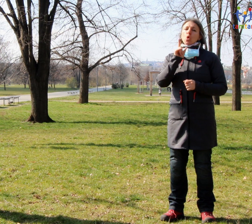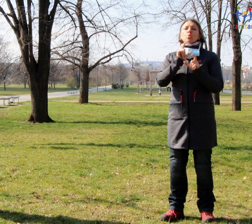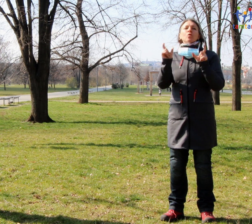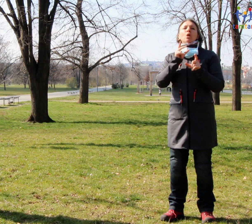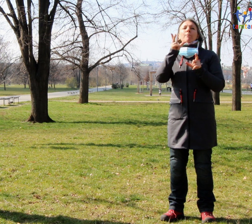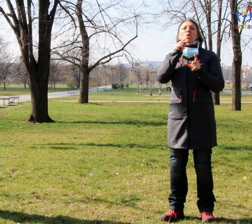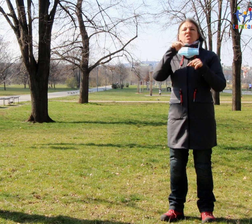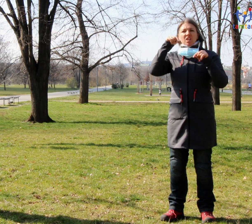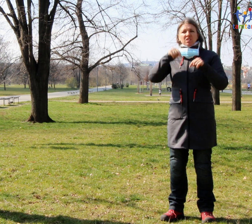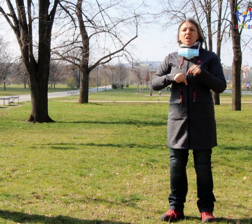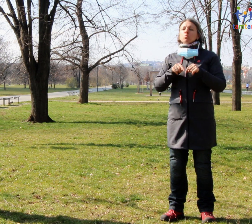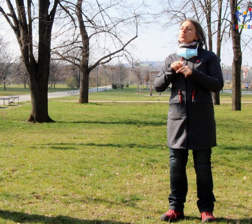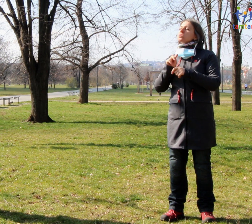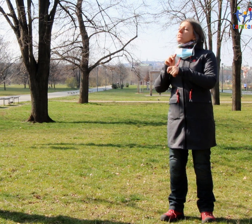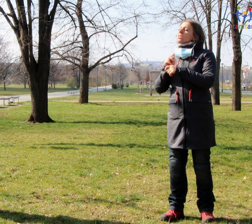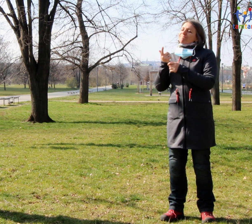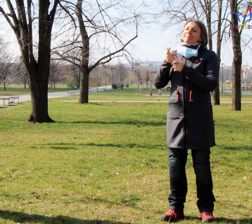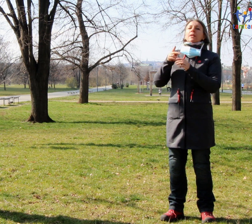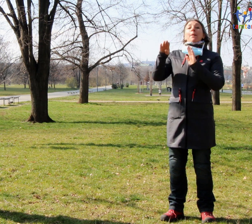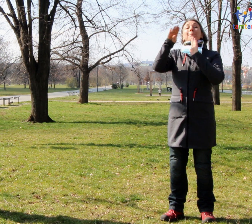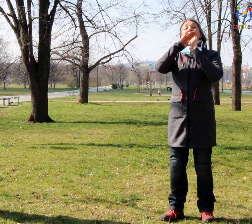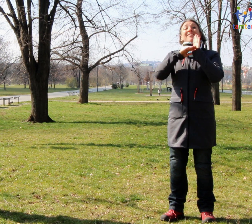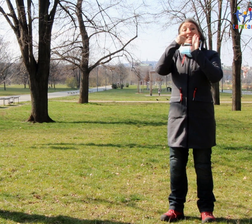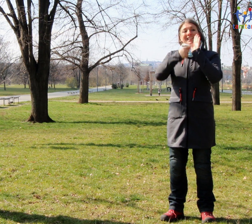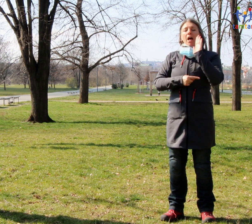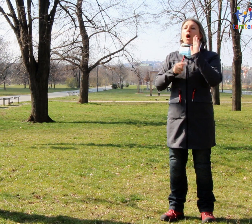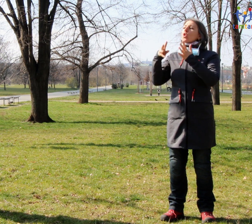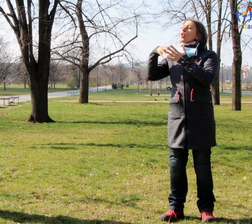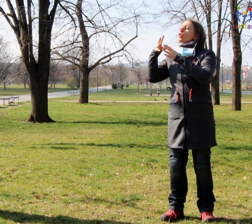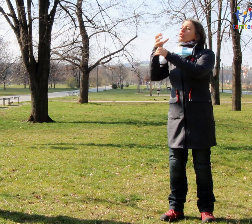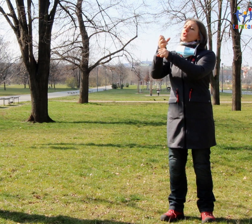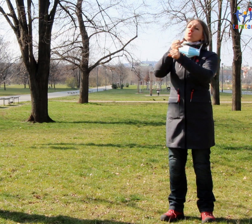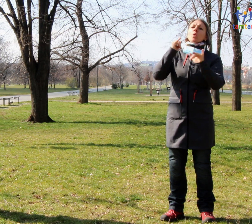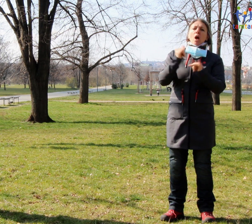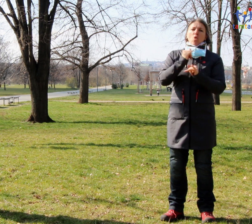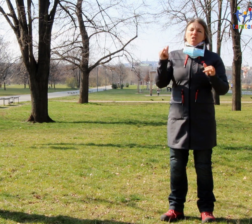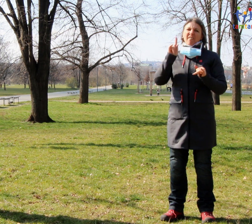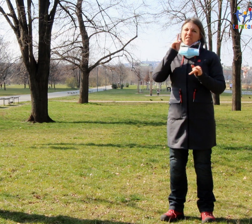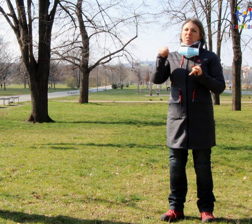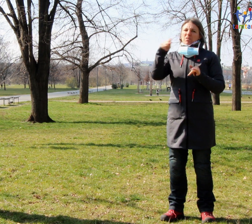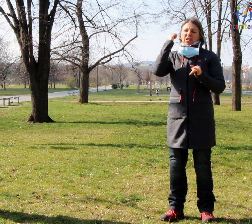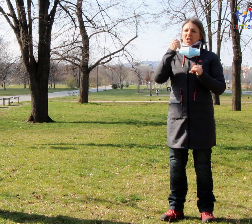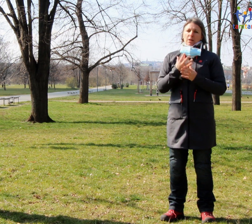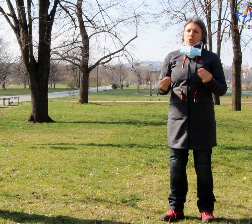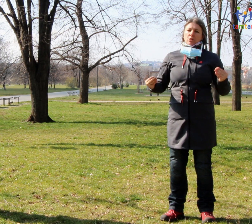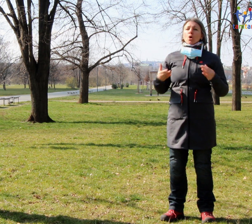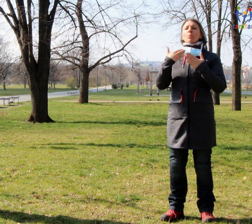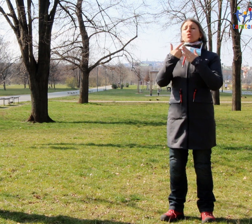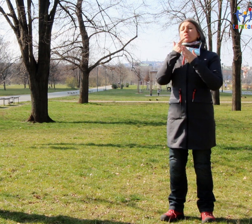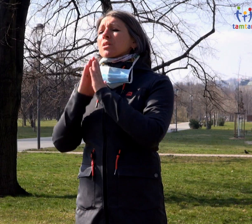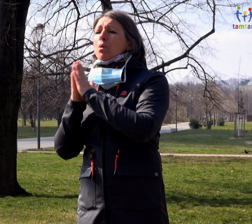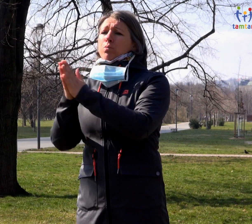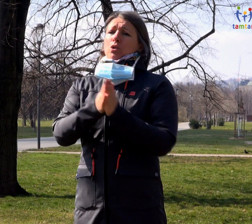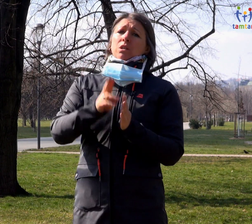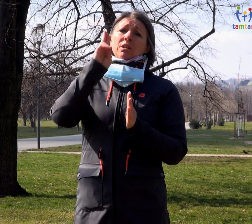dodržování těch pravidel, která jsou pro mnohé lidi nepříjemná. A já bych požádala neslyšící,